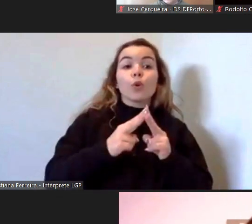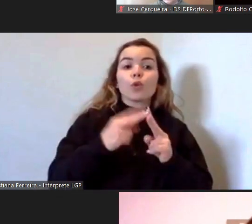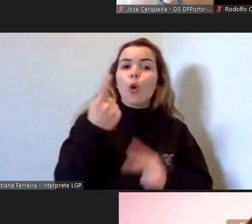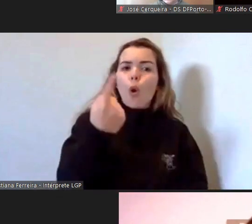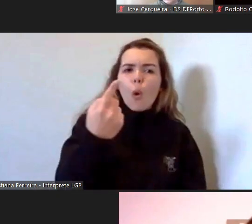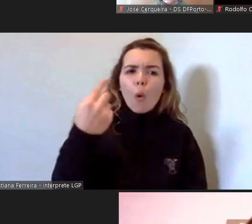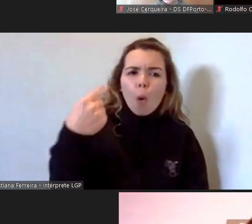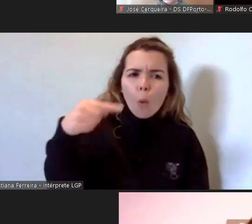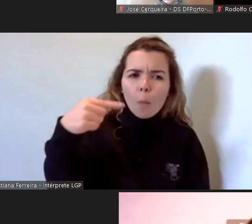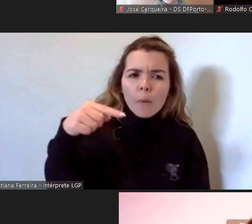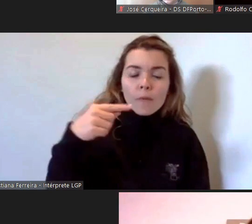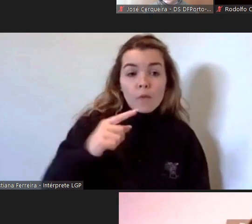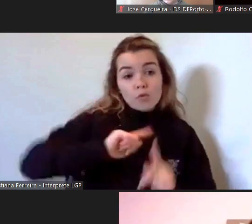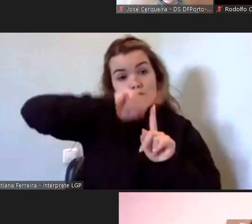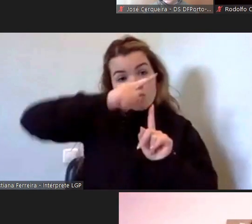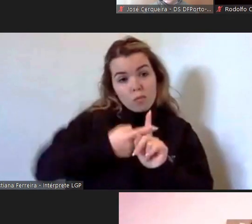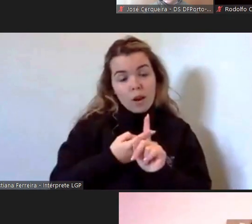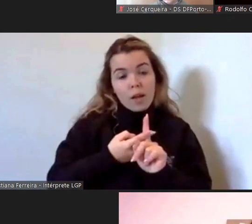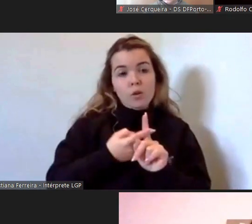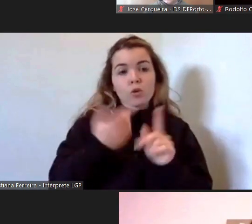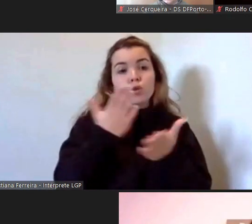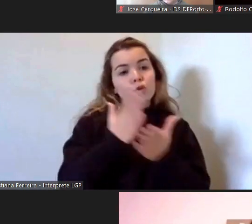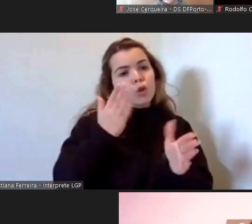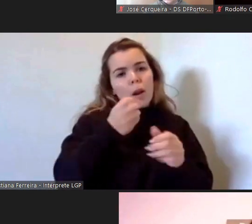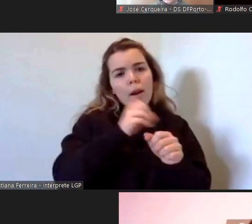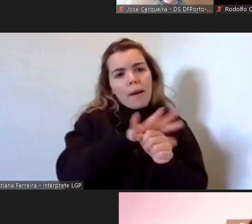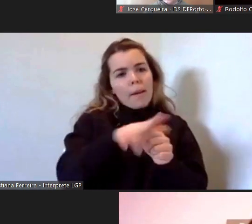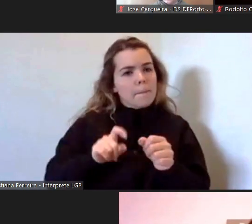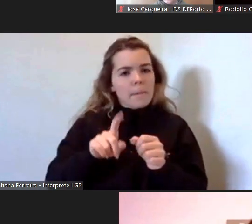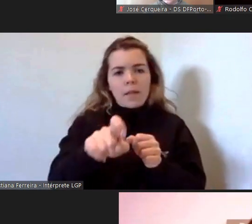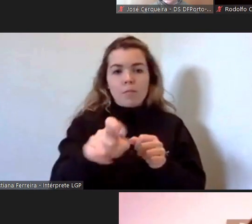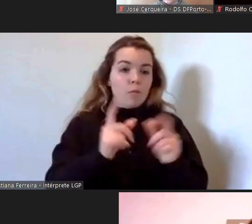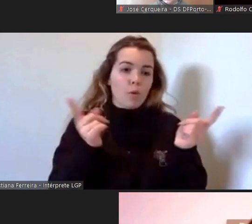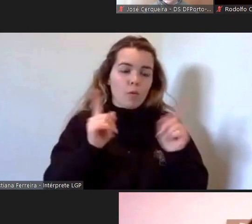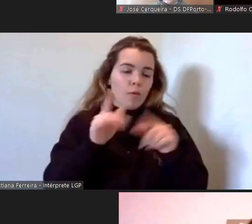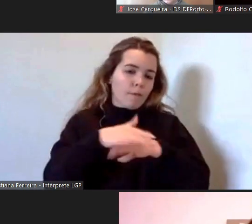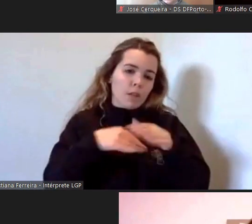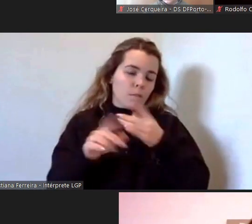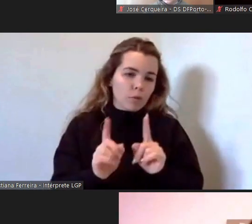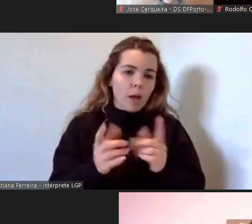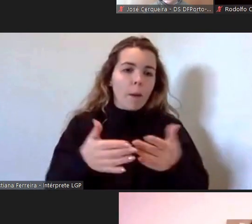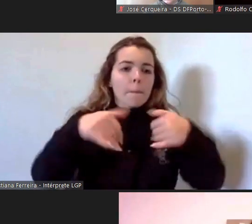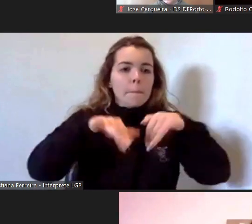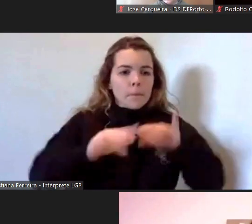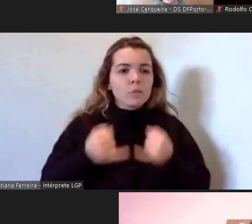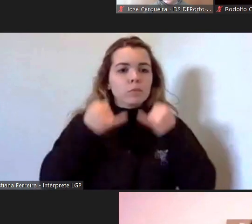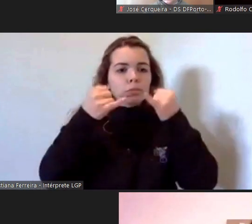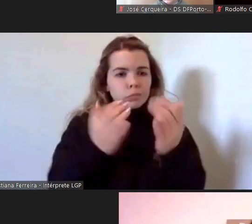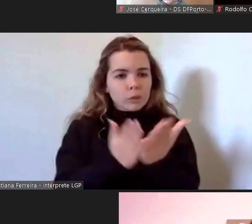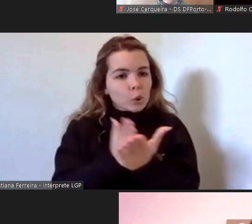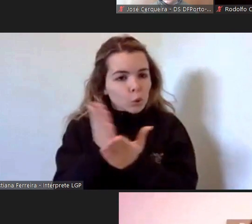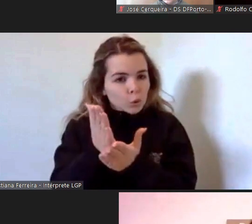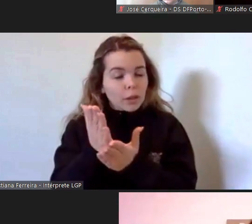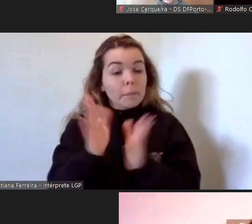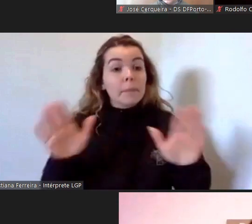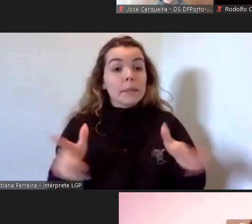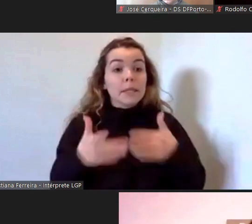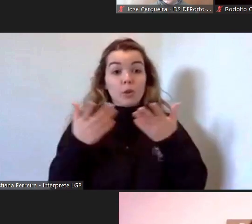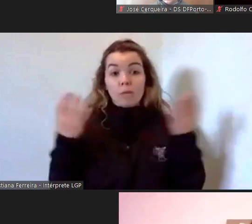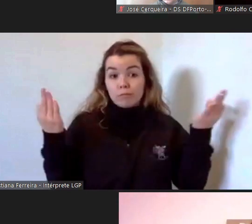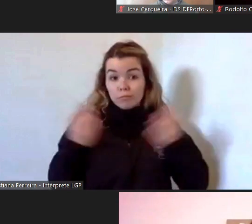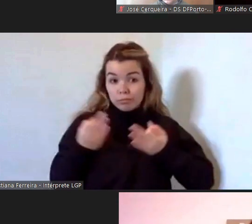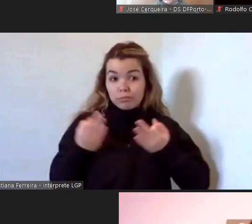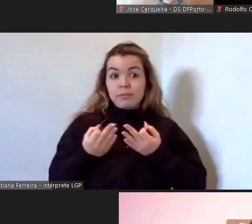pandemia mas depois conseguimos recuperar e fizeram webinars etc e realmente tem